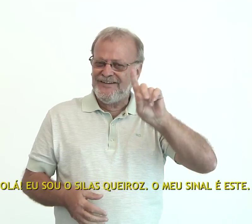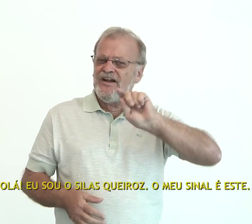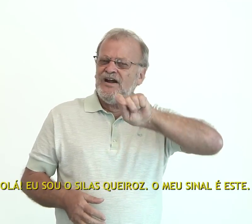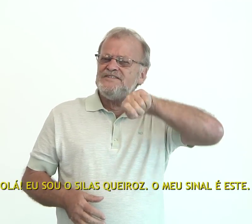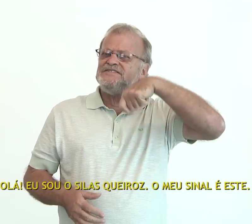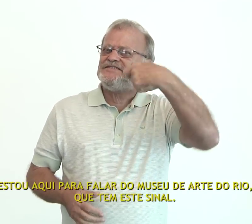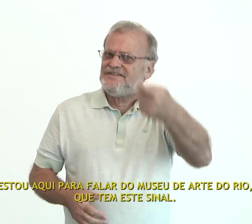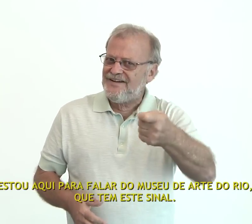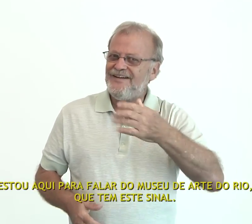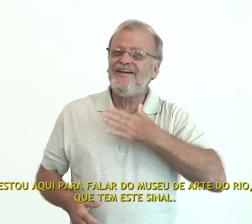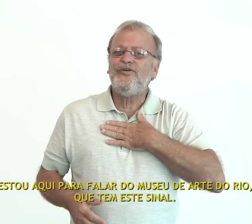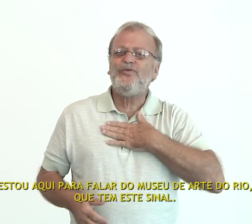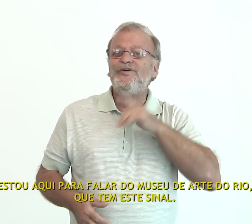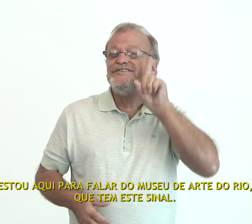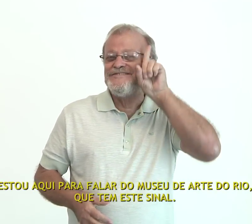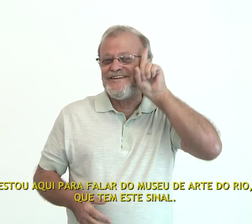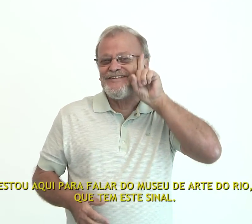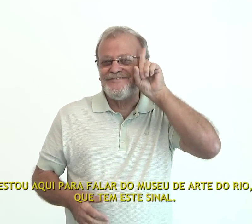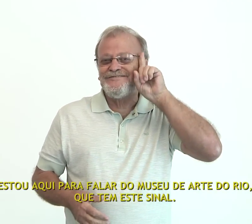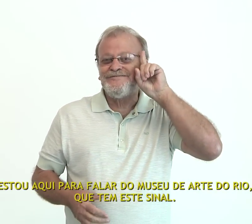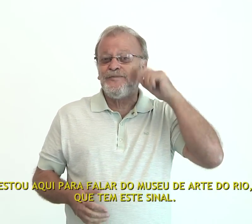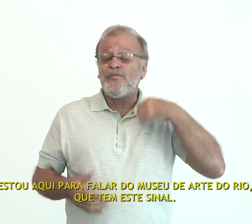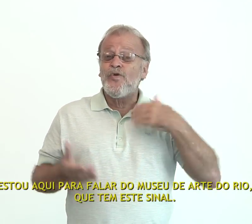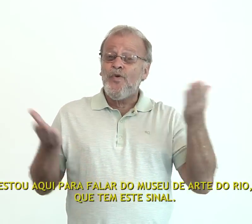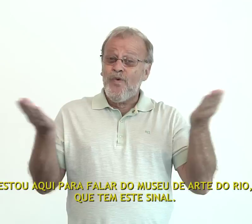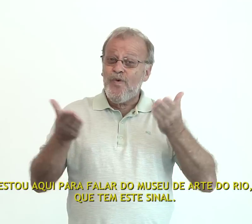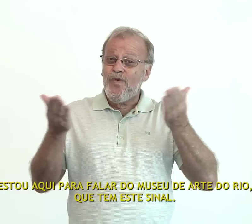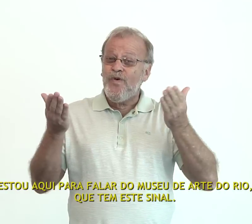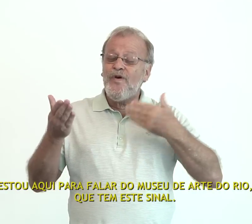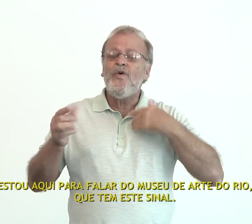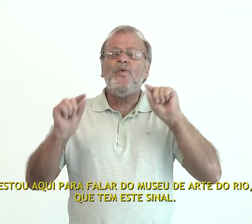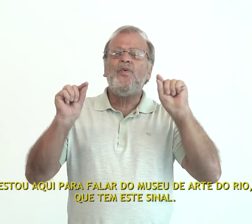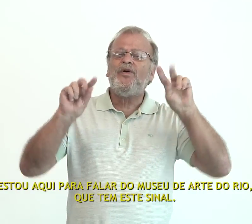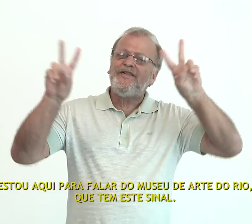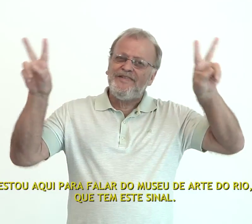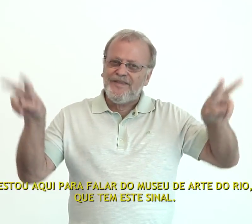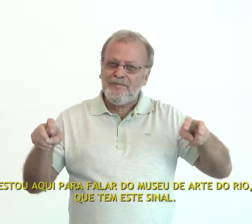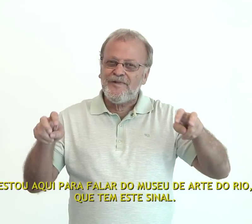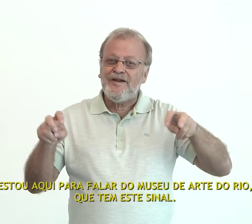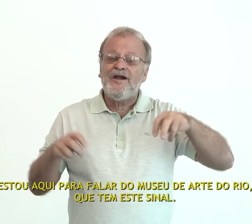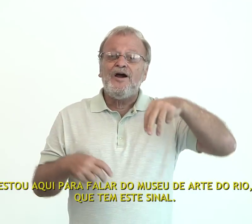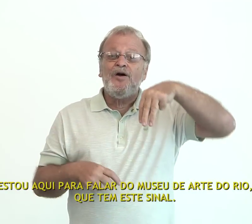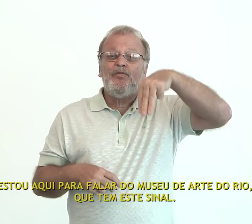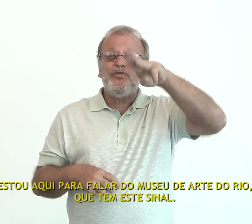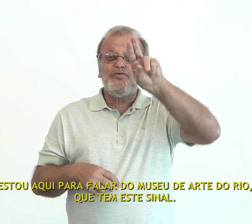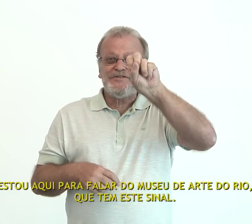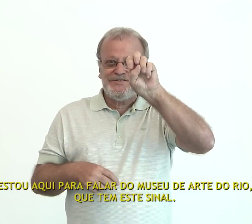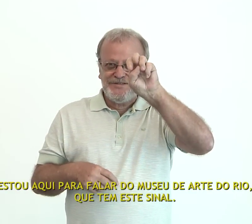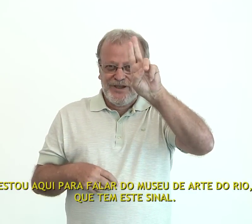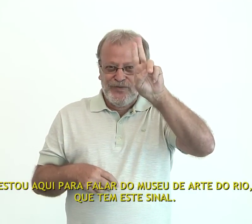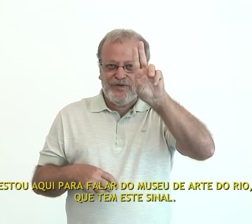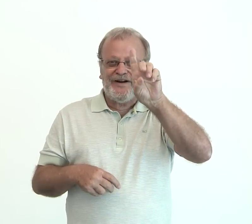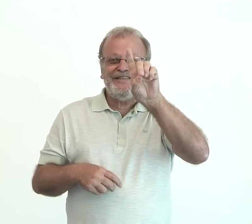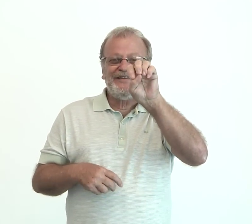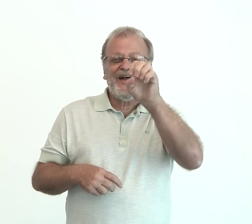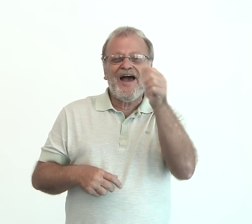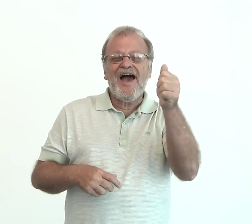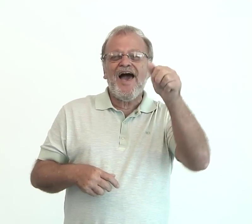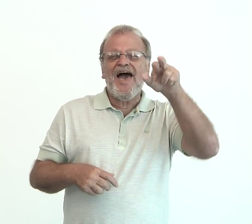testa, em movimento sobe e desce. Estou aqui para falar do Museu de Arte do Rio, que tem este sinal. Uma mão de base,